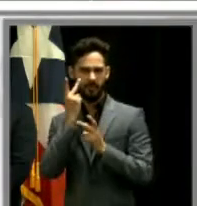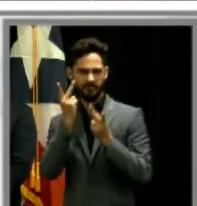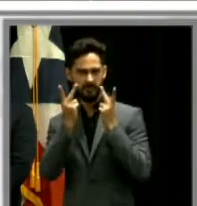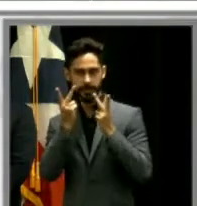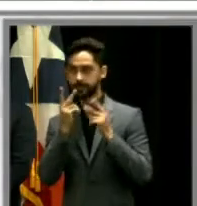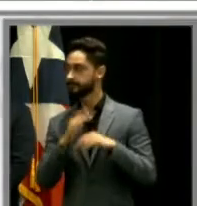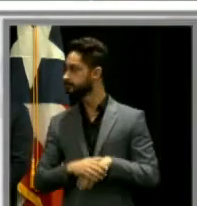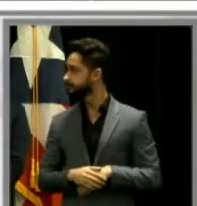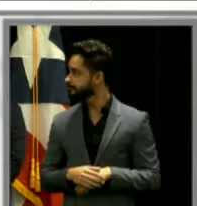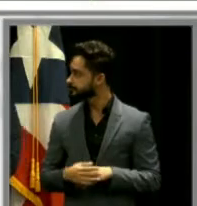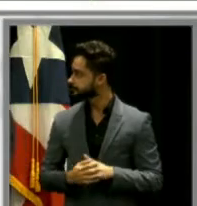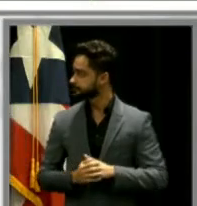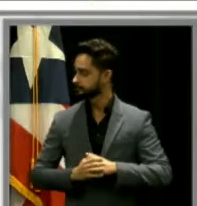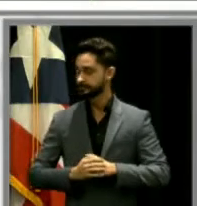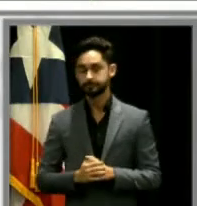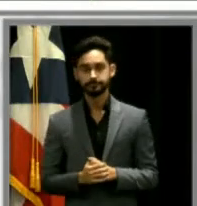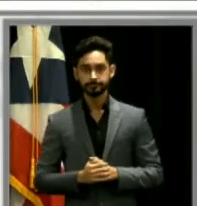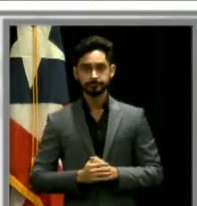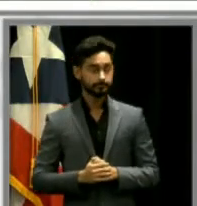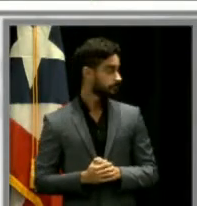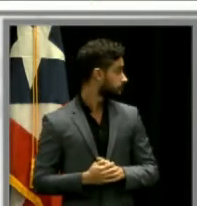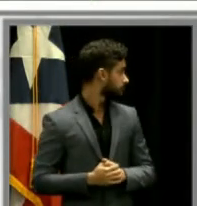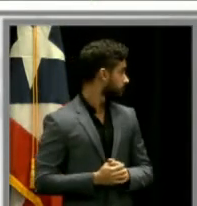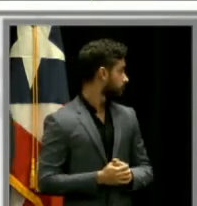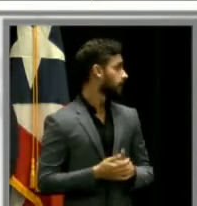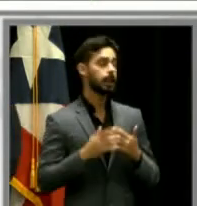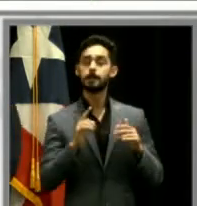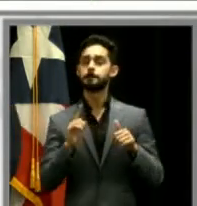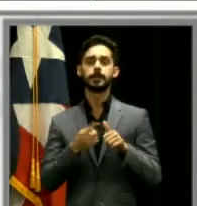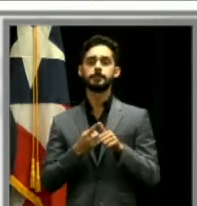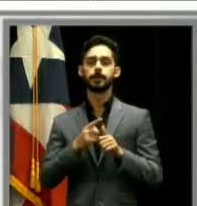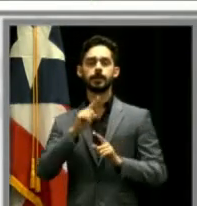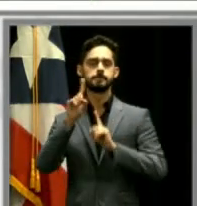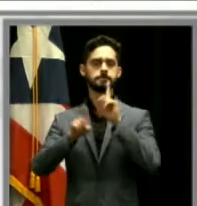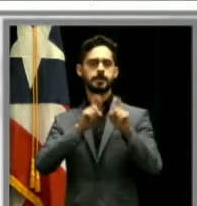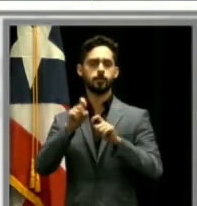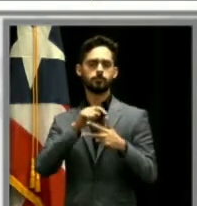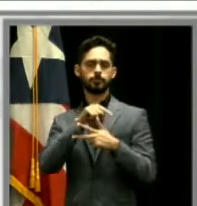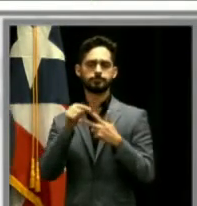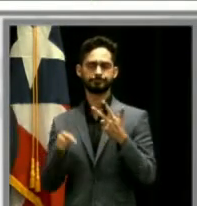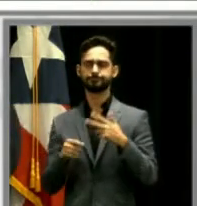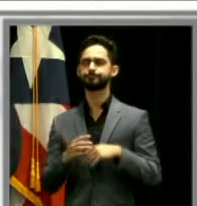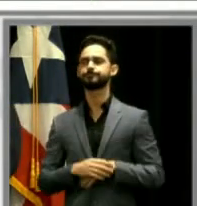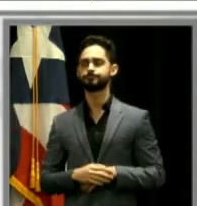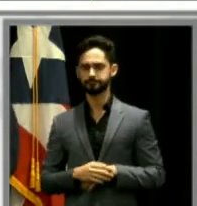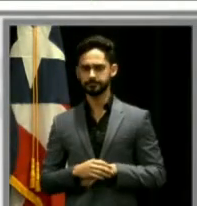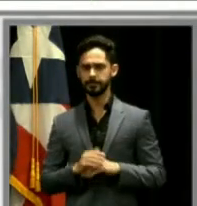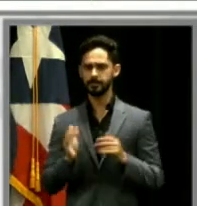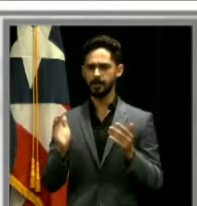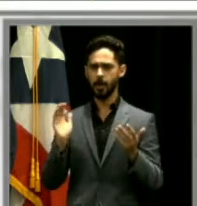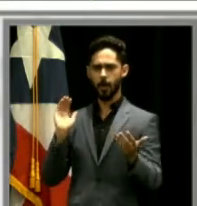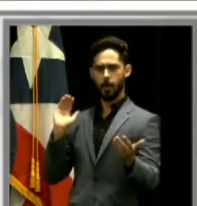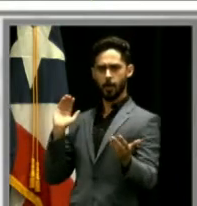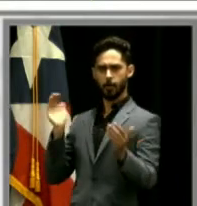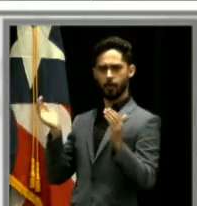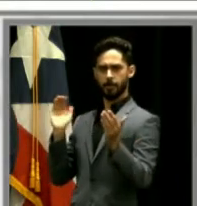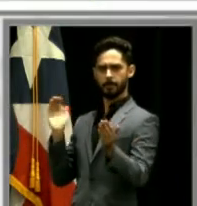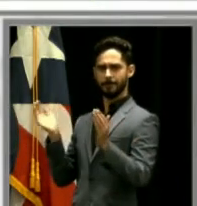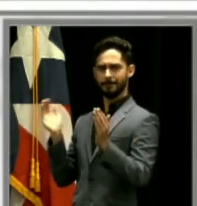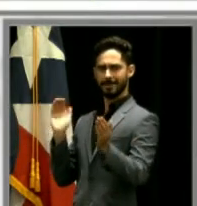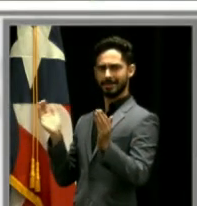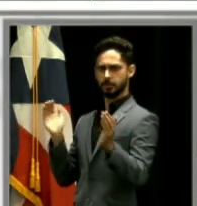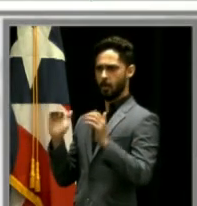Aquí tenemos, estas fueron las primeras preguntas, porque se hizo un trabajo de comparación, de